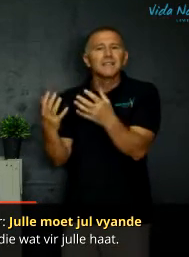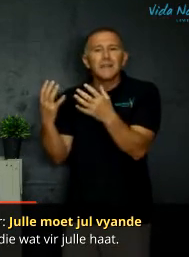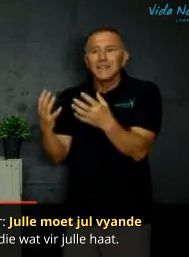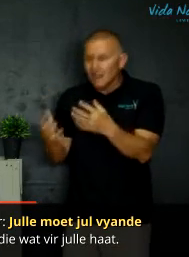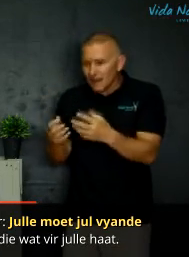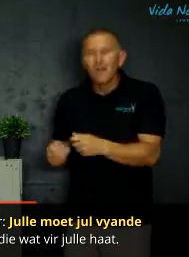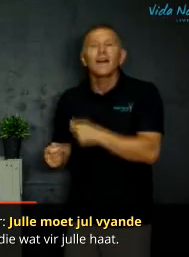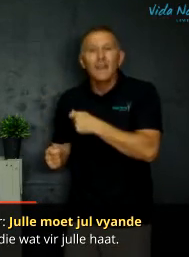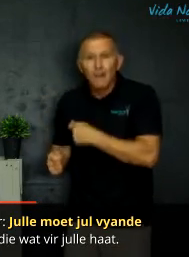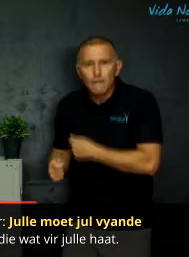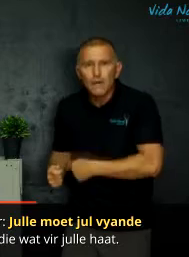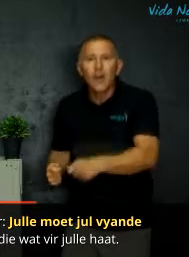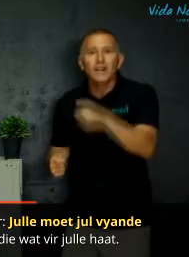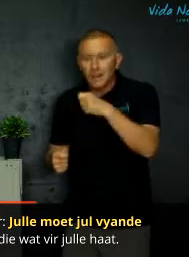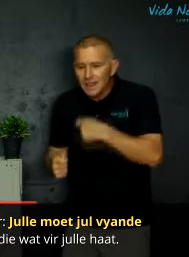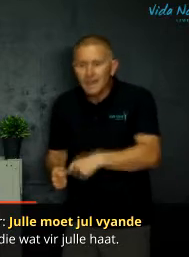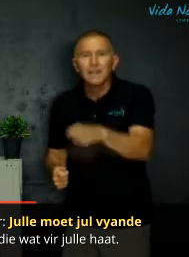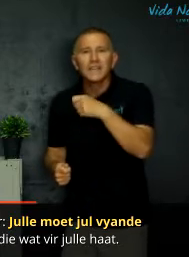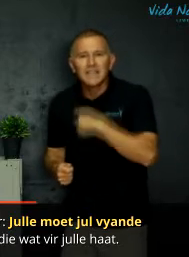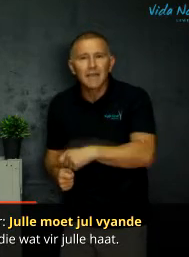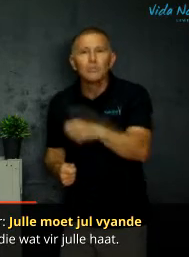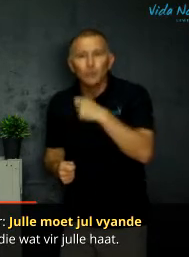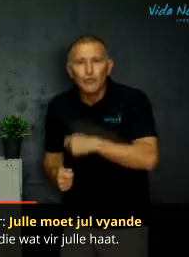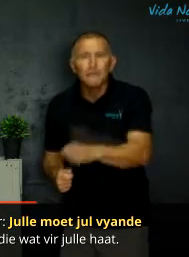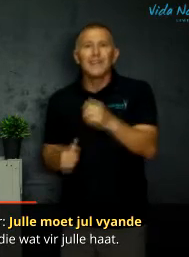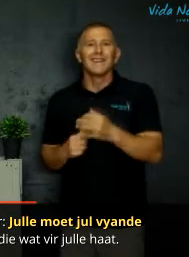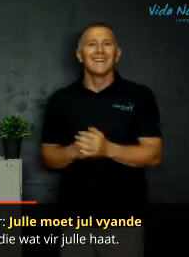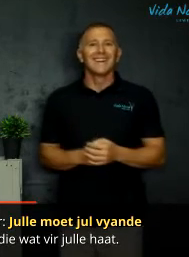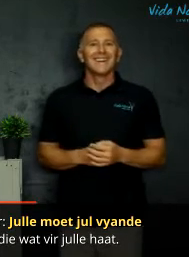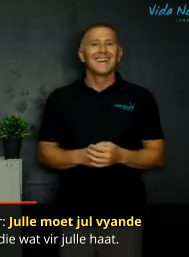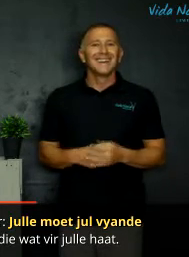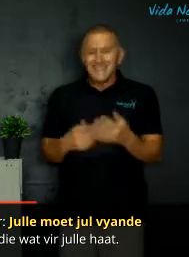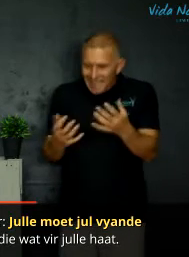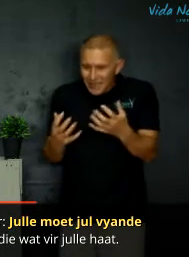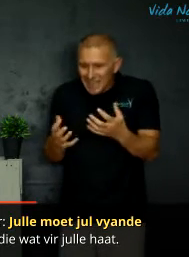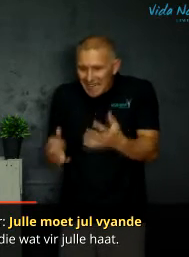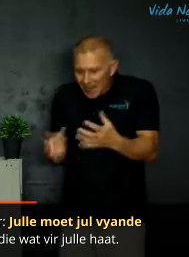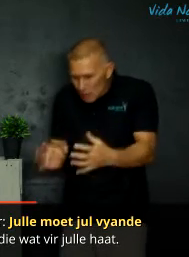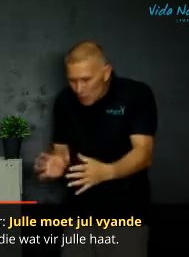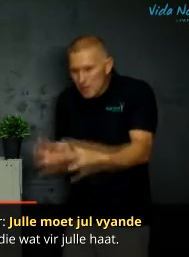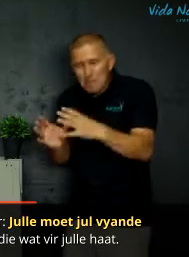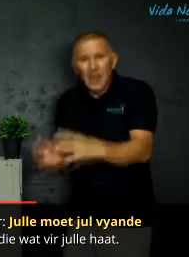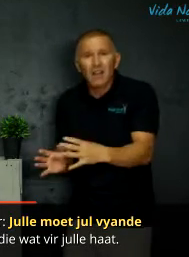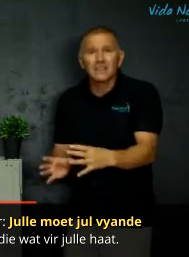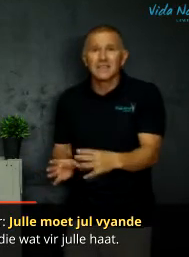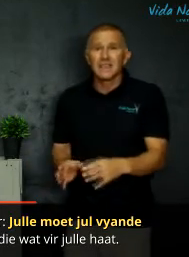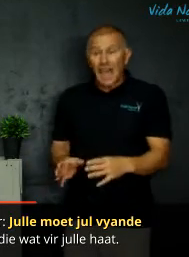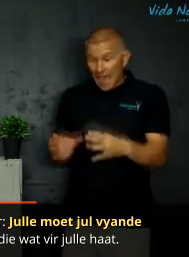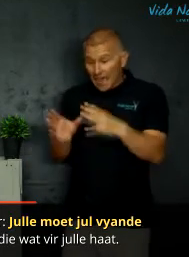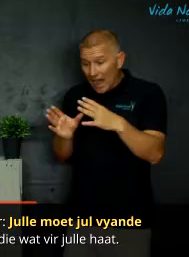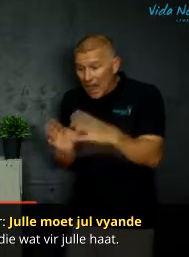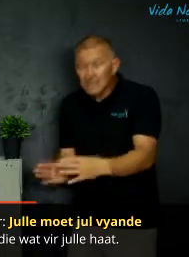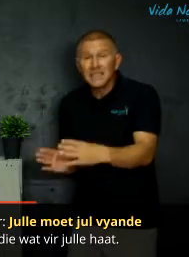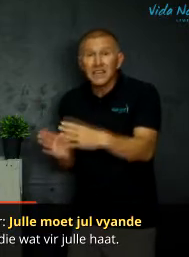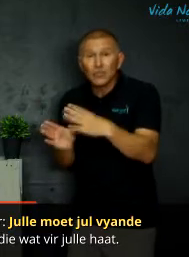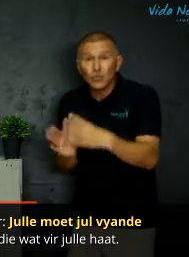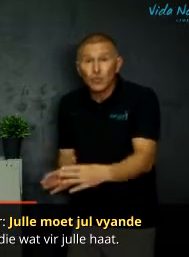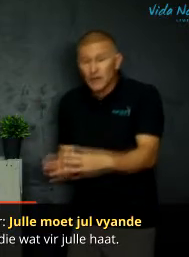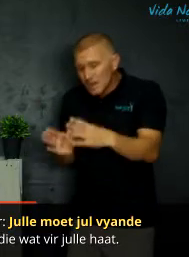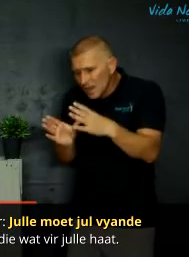laat my dink aan die vaardighede wat jy moet oefen dis iets wat jy en as jy dit oefen